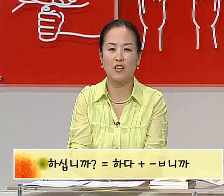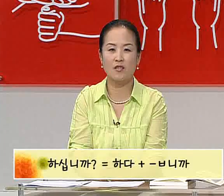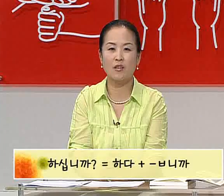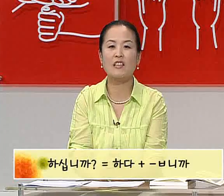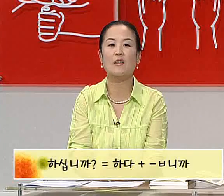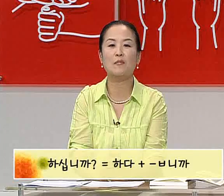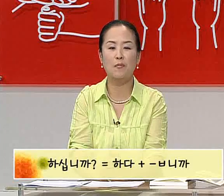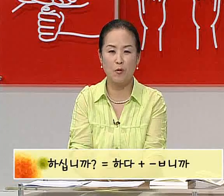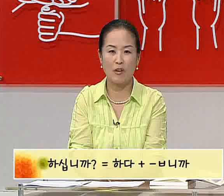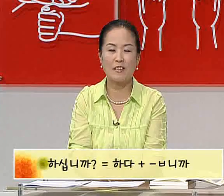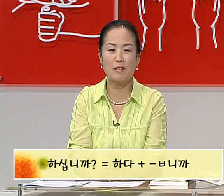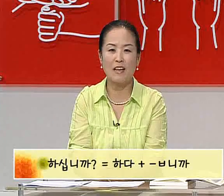있겠죠. 다시 한번 배워보겠습니다.